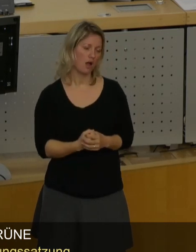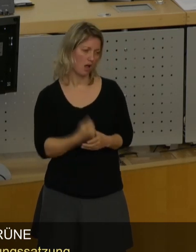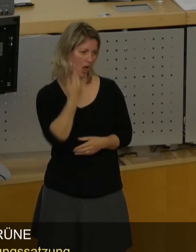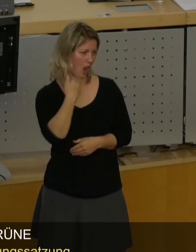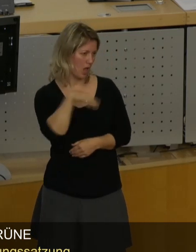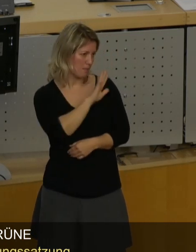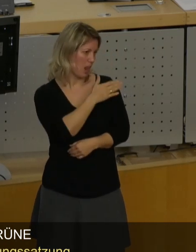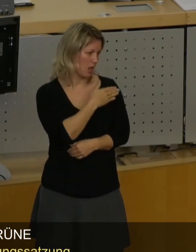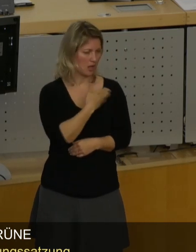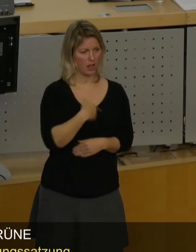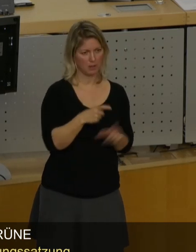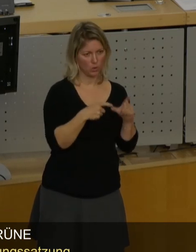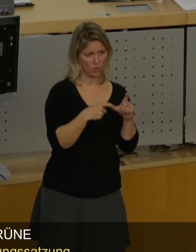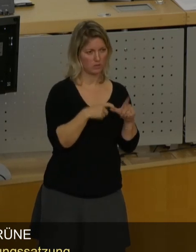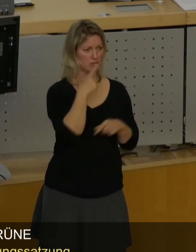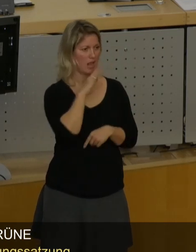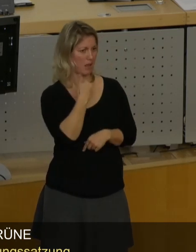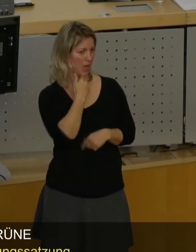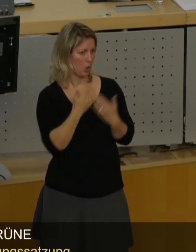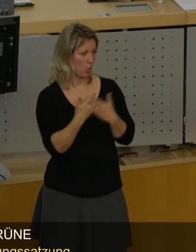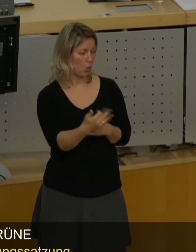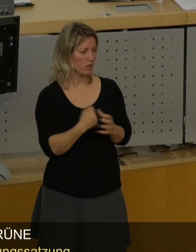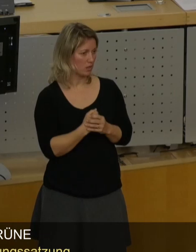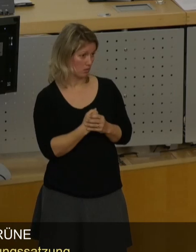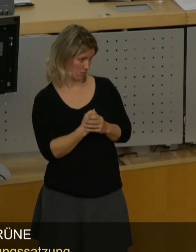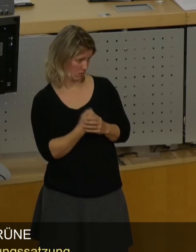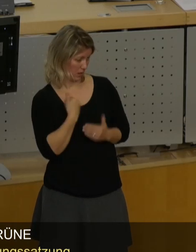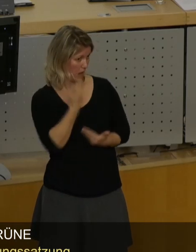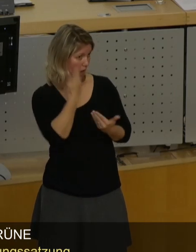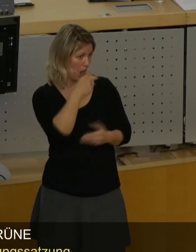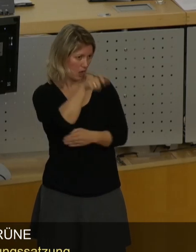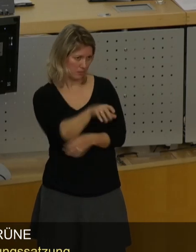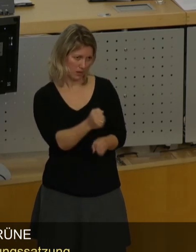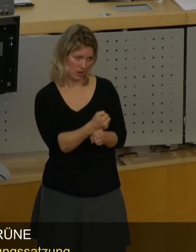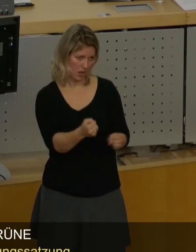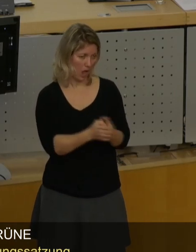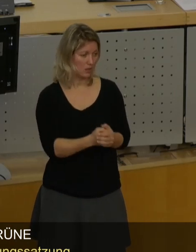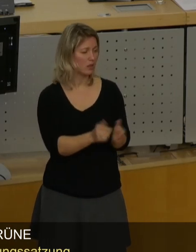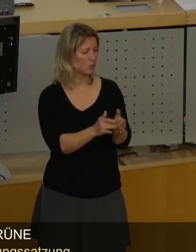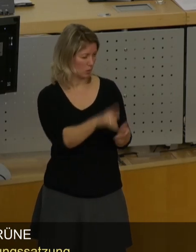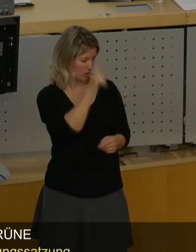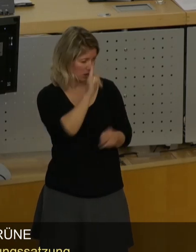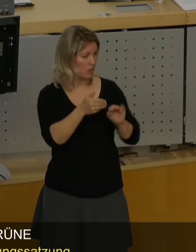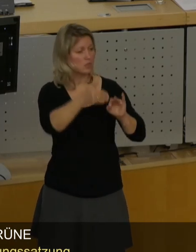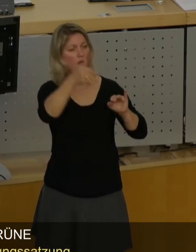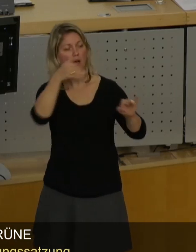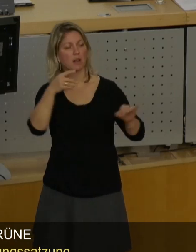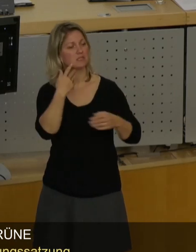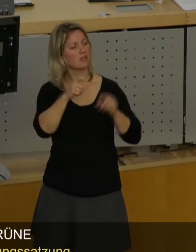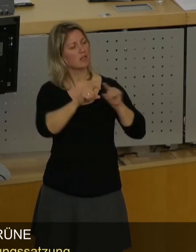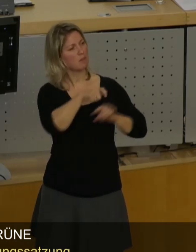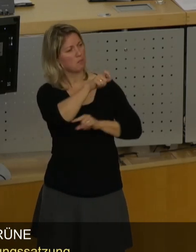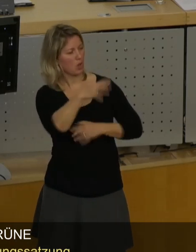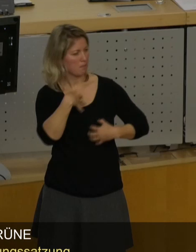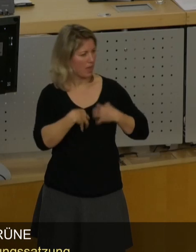liebe Linke, liebe SPD, wir können euch ja gar nicht glauben. Weil ihr habt ja damals, als es um das Bürgerbegehren, ich weiß